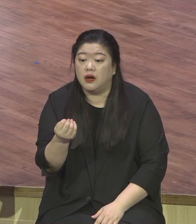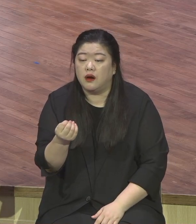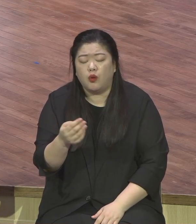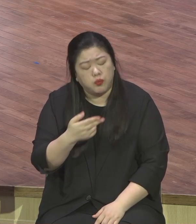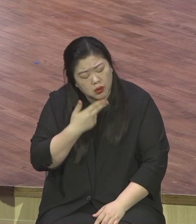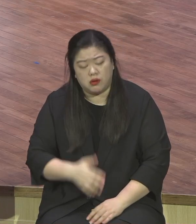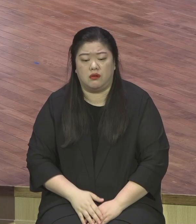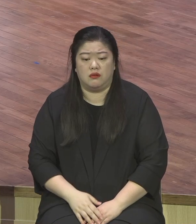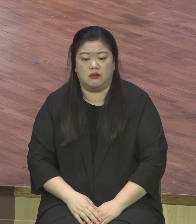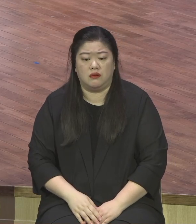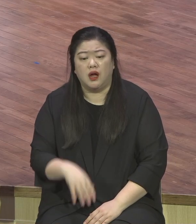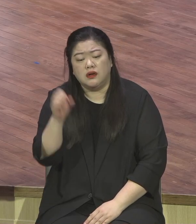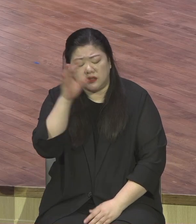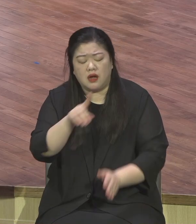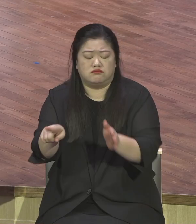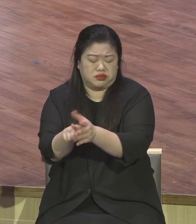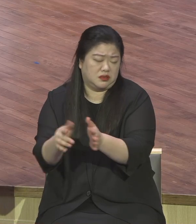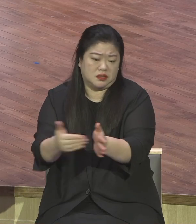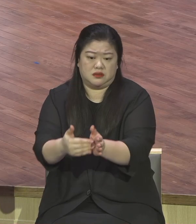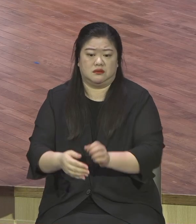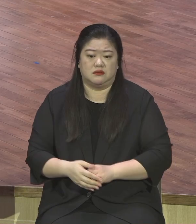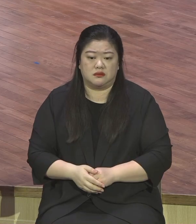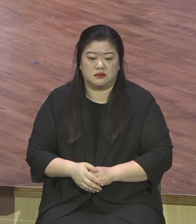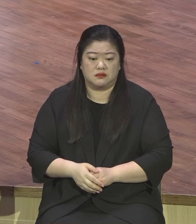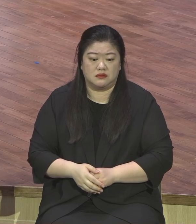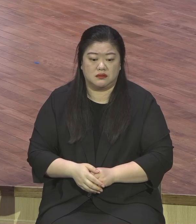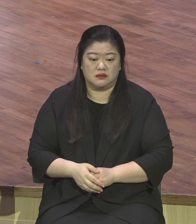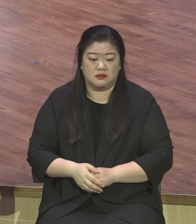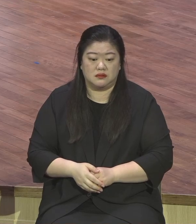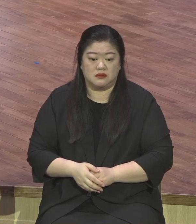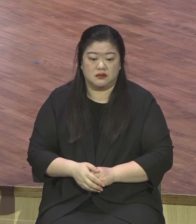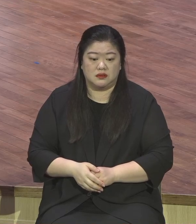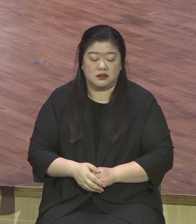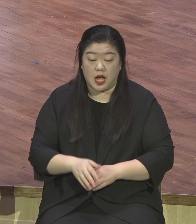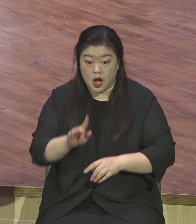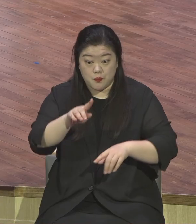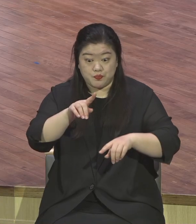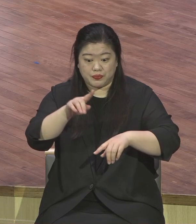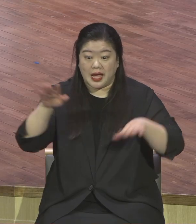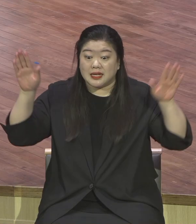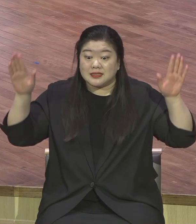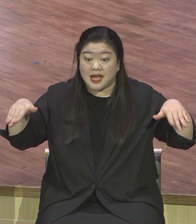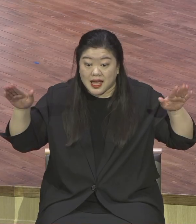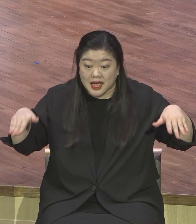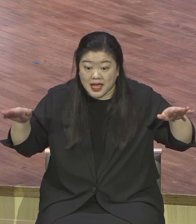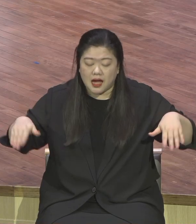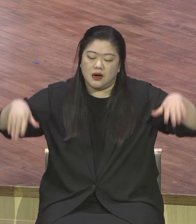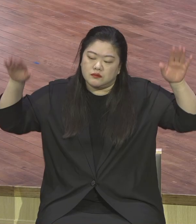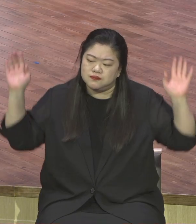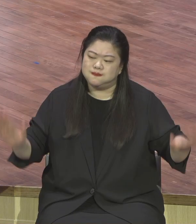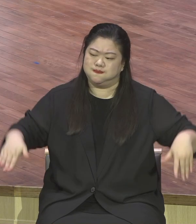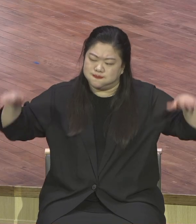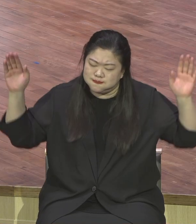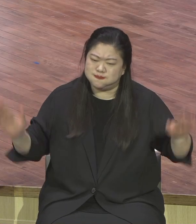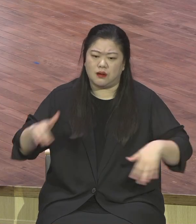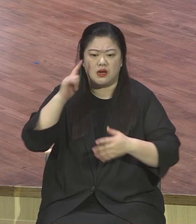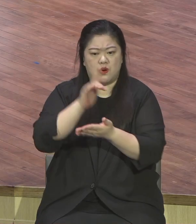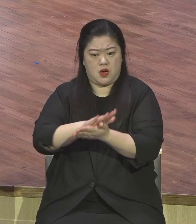고기는 물 속에서 나무는 땅 속에서 새는 공중에 날아야 행복하듯이 사람은 영적 존재라